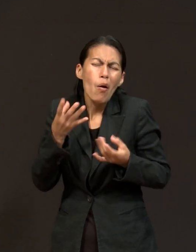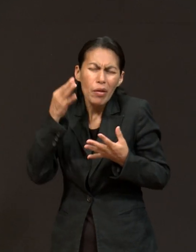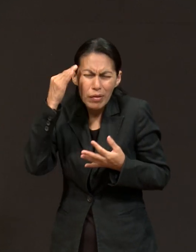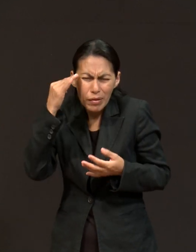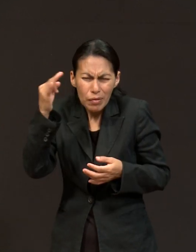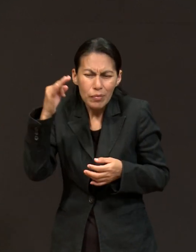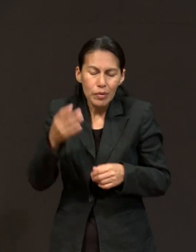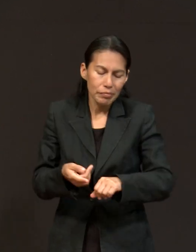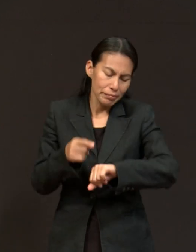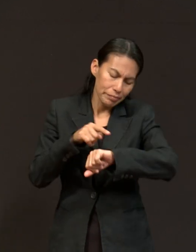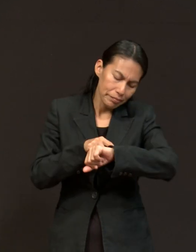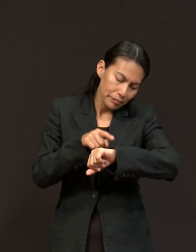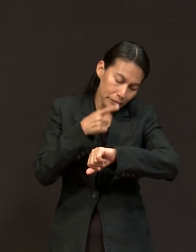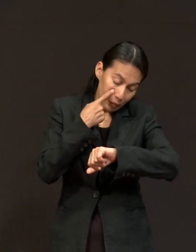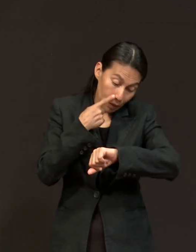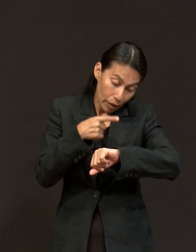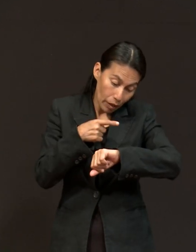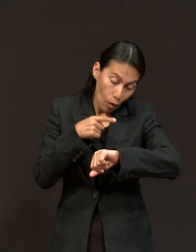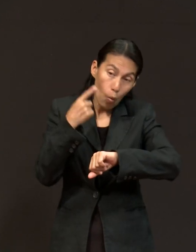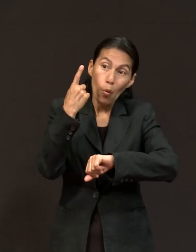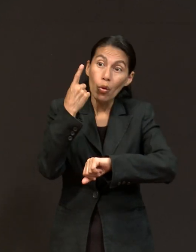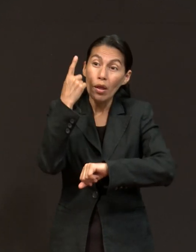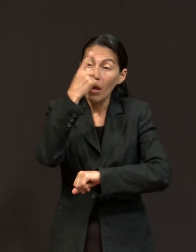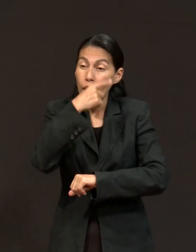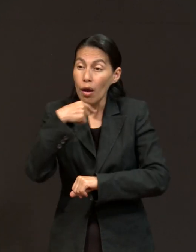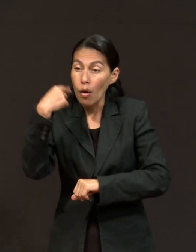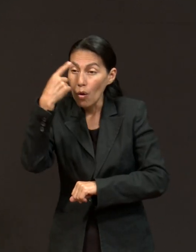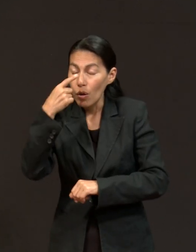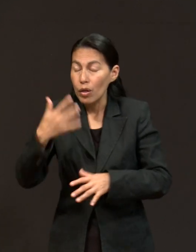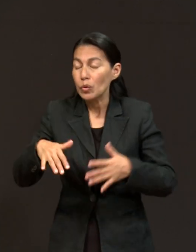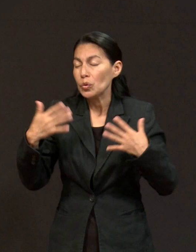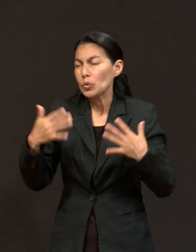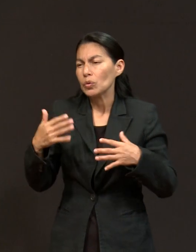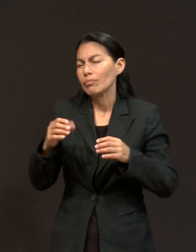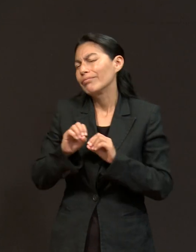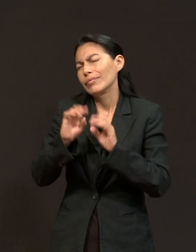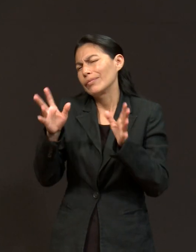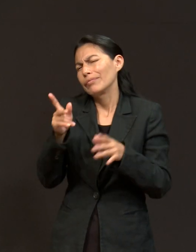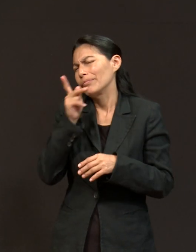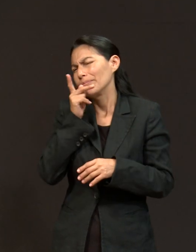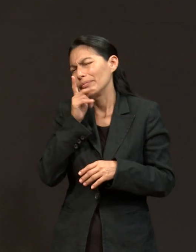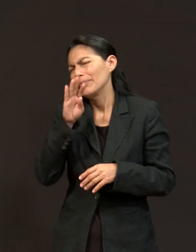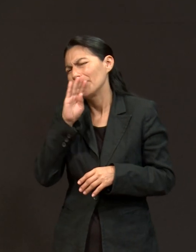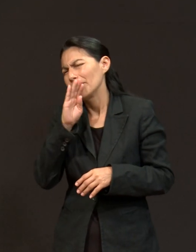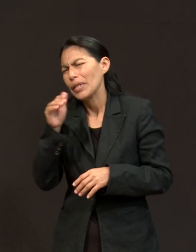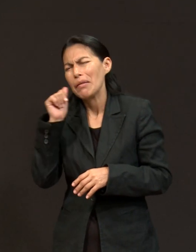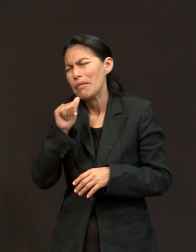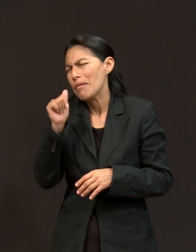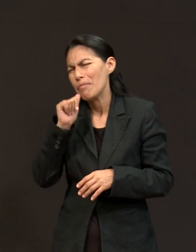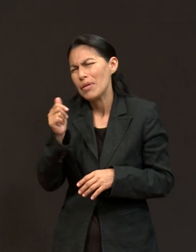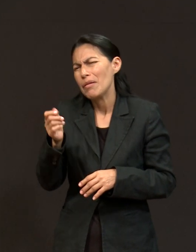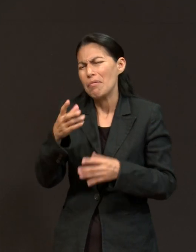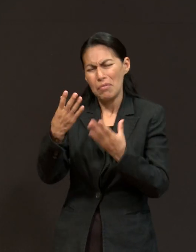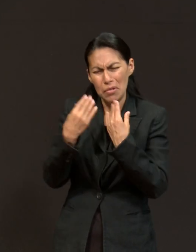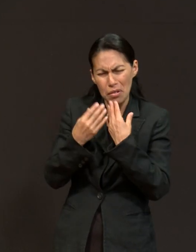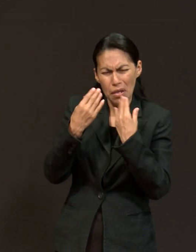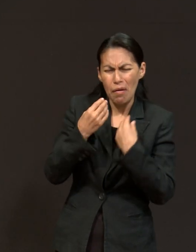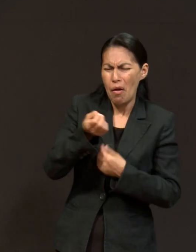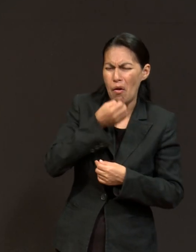primer encuentro que yo puedo ver palpable de la oración. Claro, mis padres siempre me enseñaban a orar. Y siempre estaban ahí en los